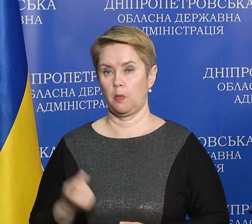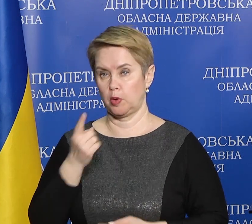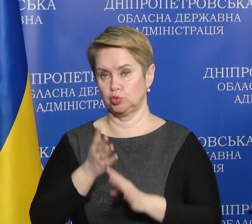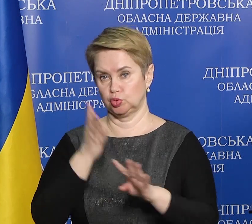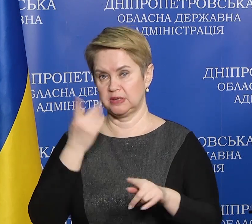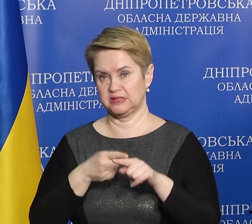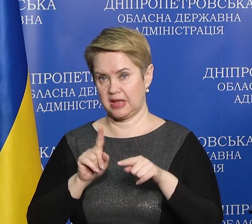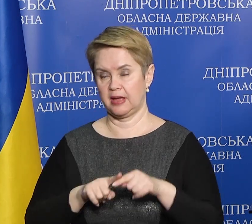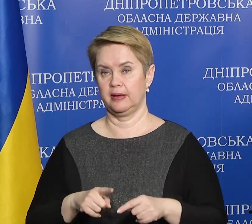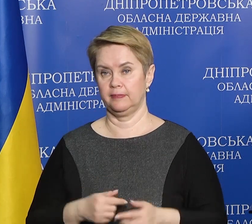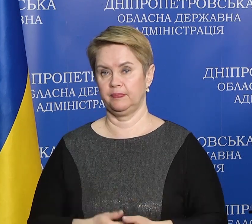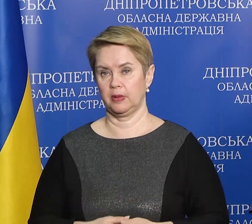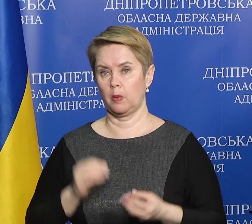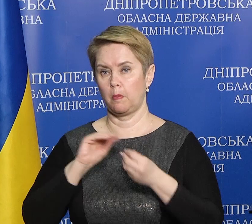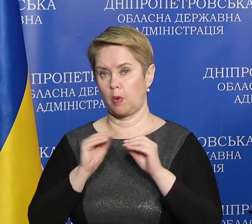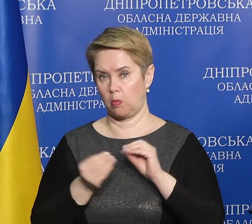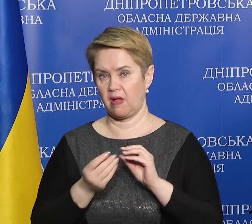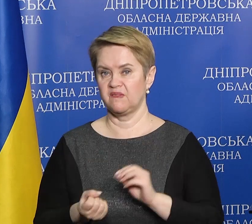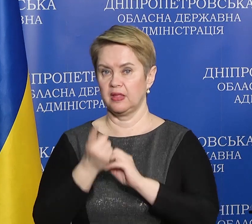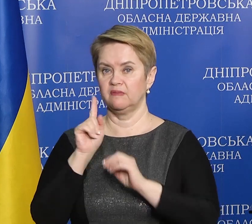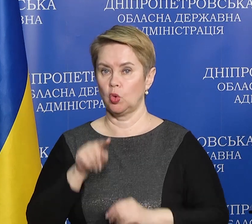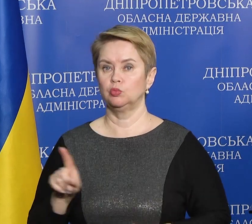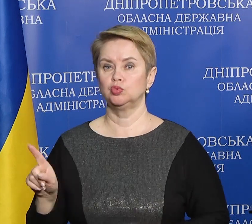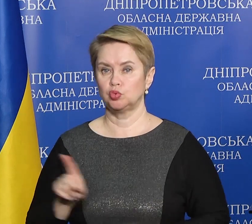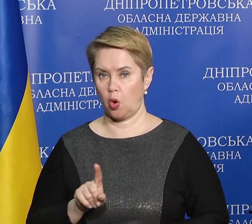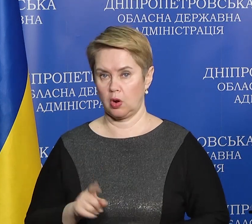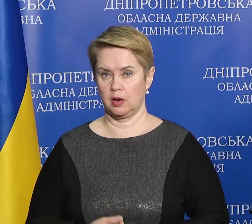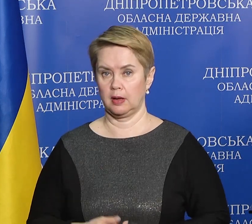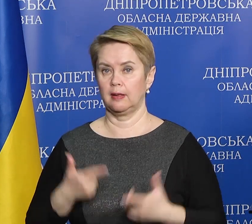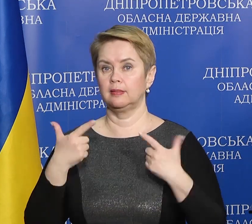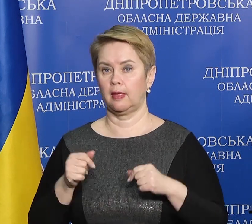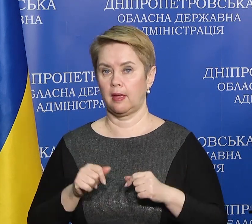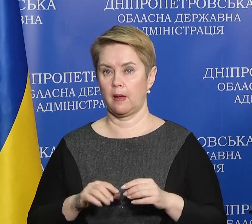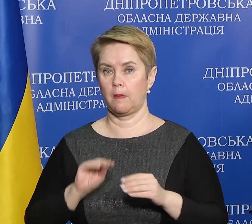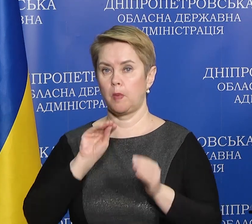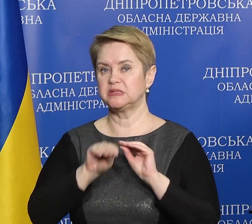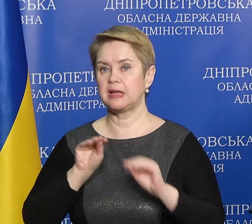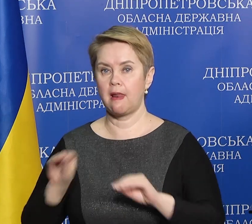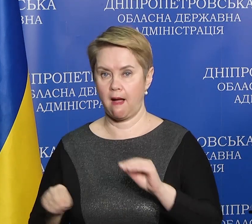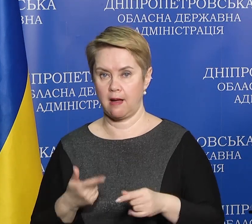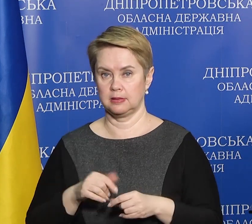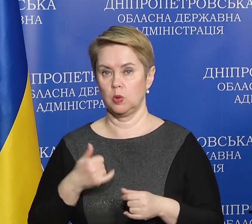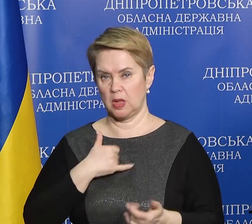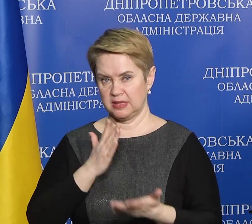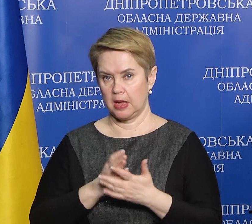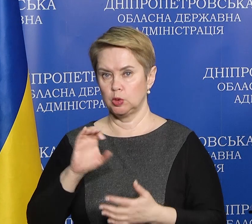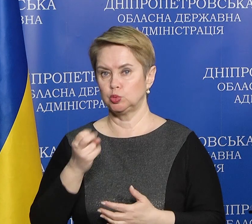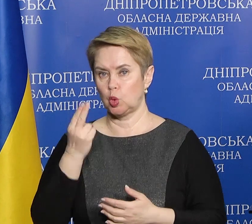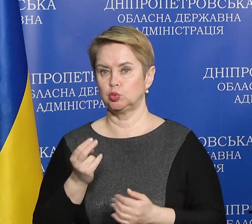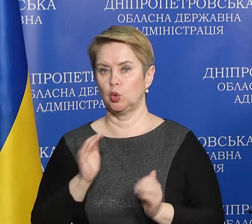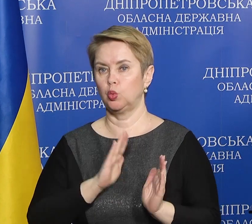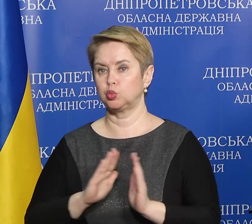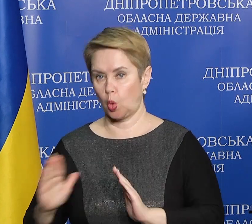Першочергово, це, звісно ж, проблема виникає в тому, що де поселяти, розселяти їх, для цього у нас є соціальні